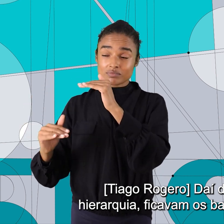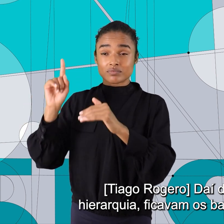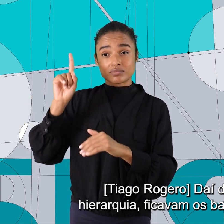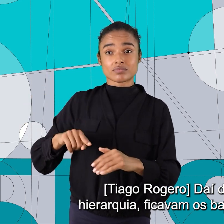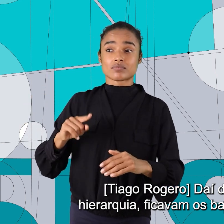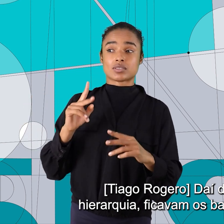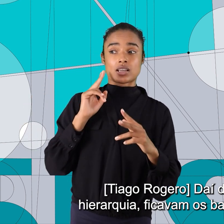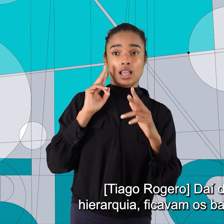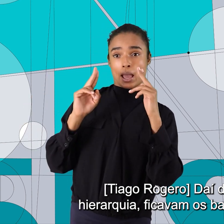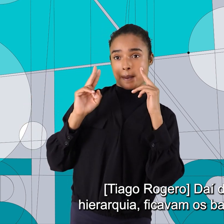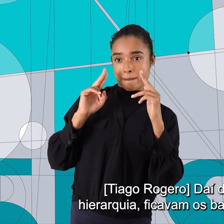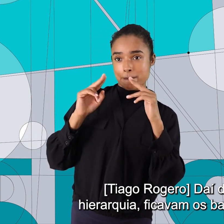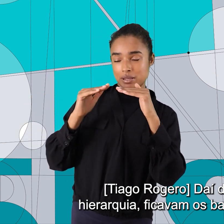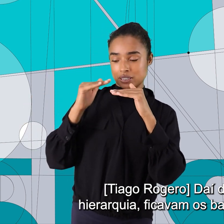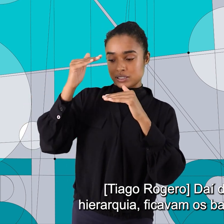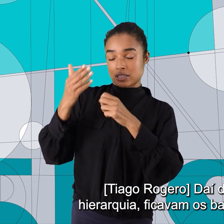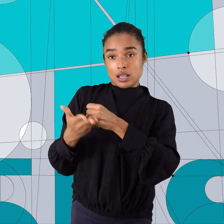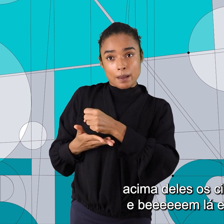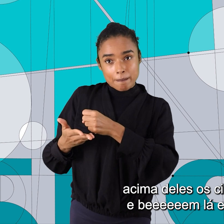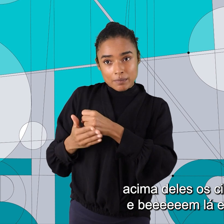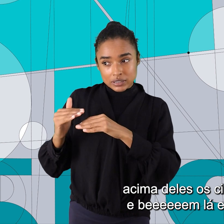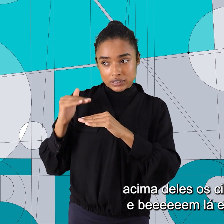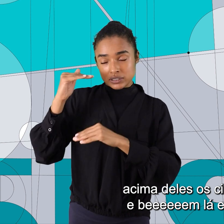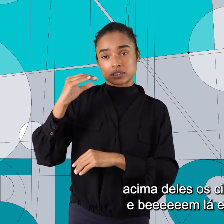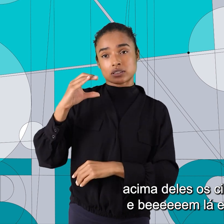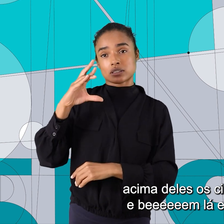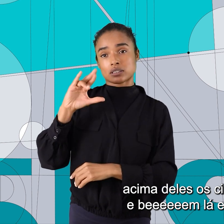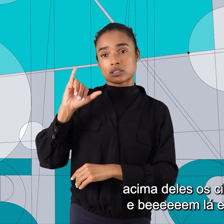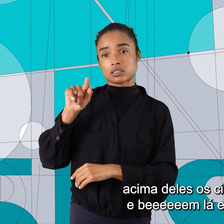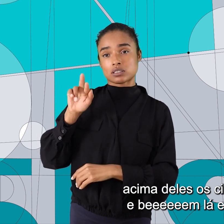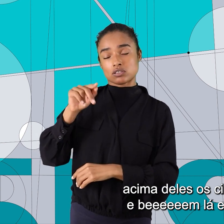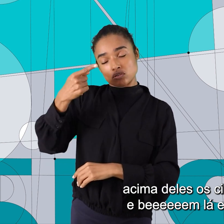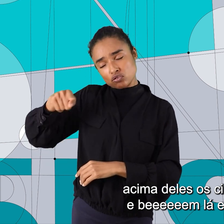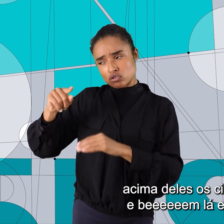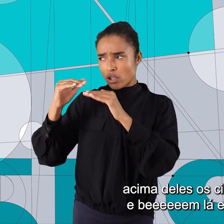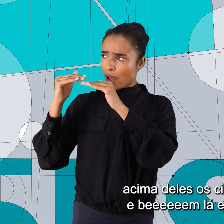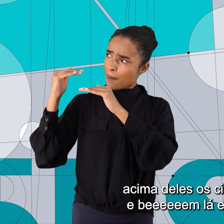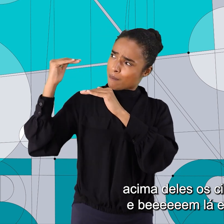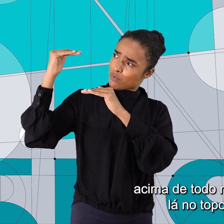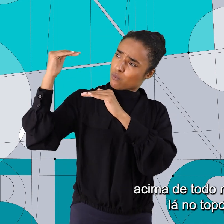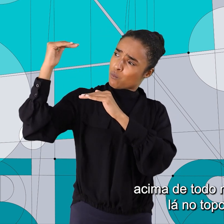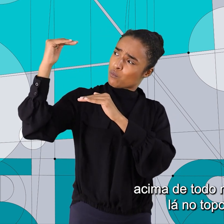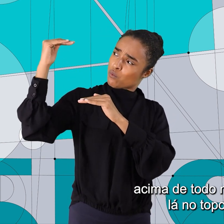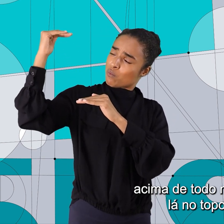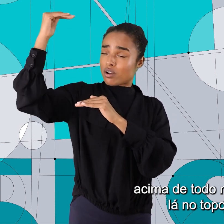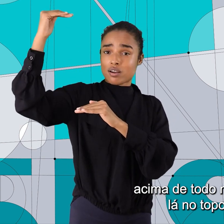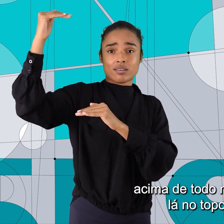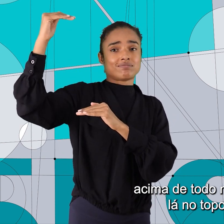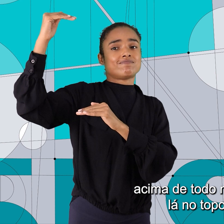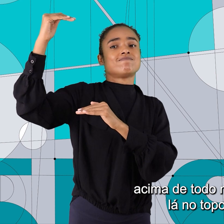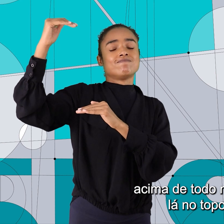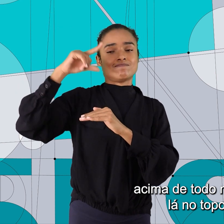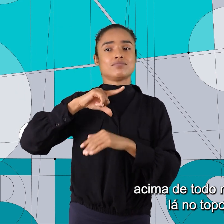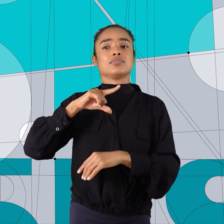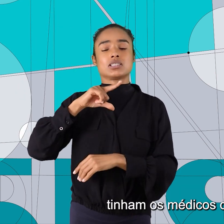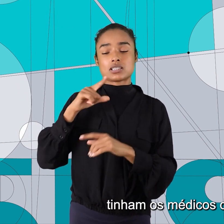ficavam os barbeiros na base, acima deles os cirurgiões, e bem lá em cima, acima de todo mundo, lá no